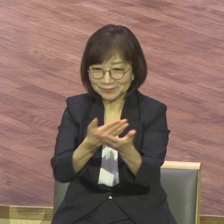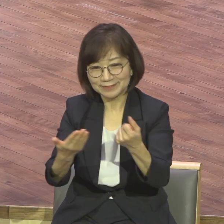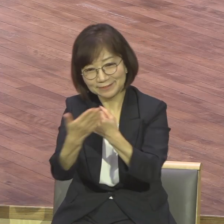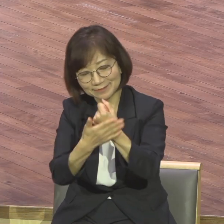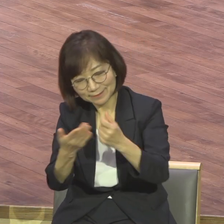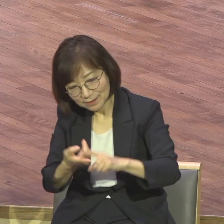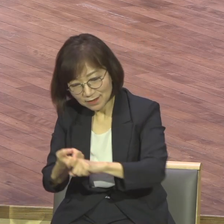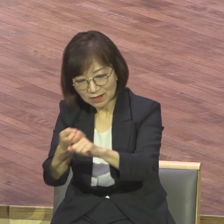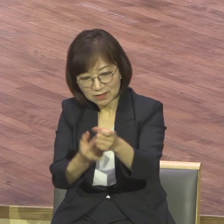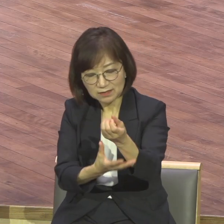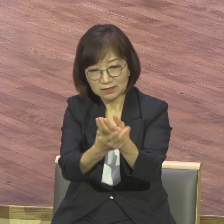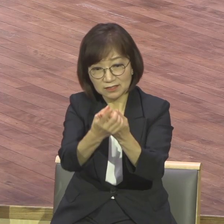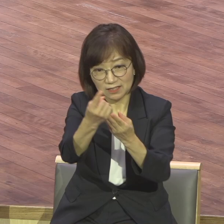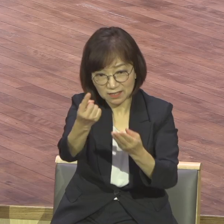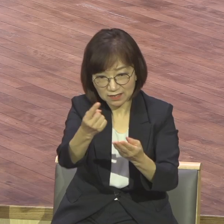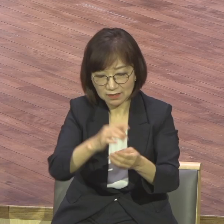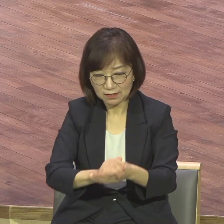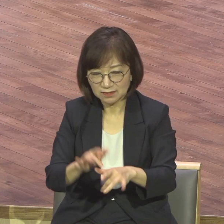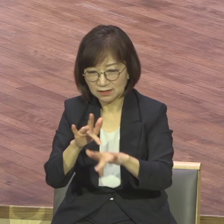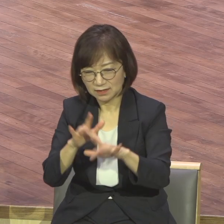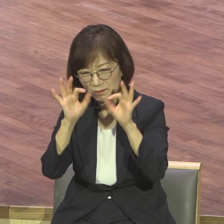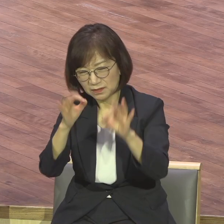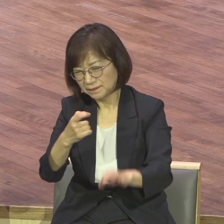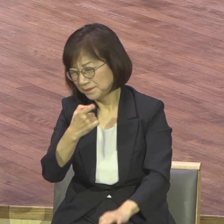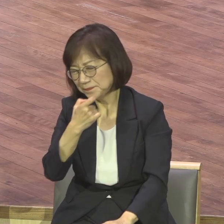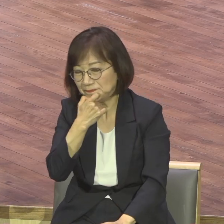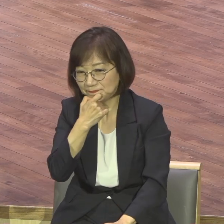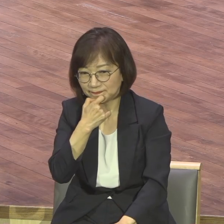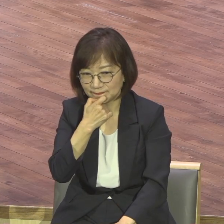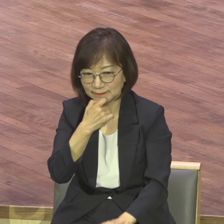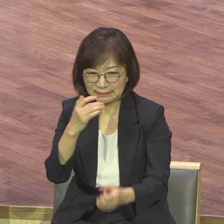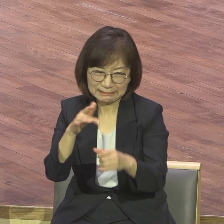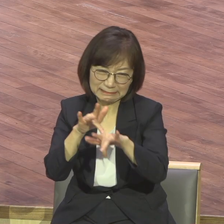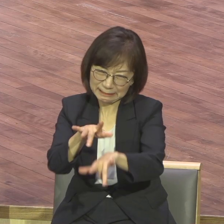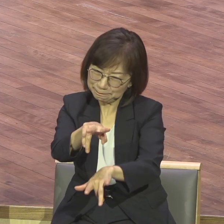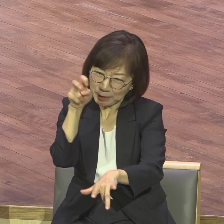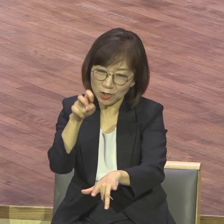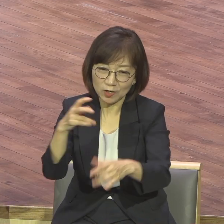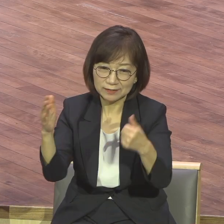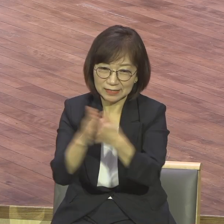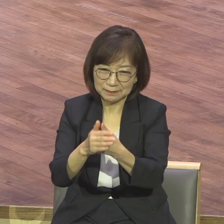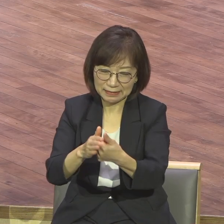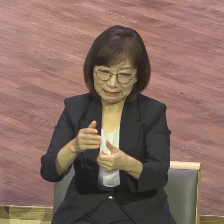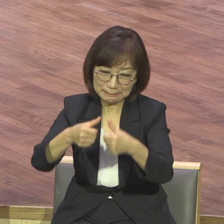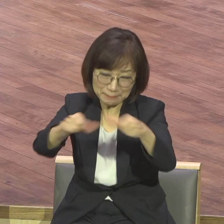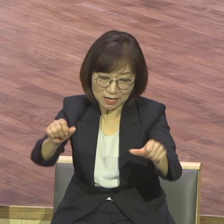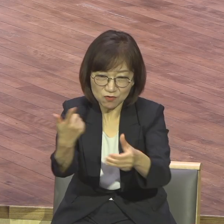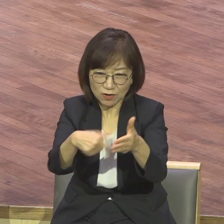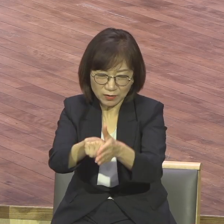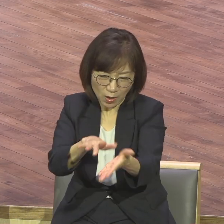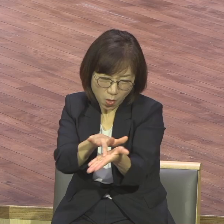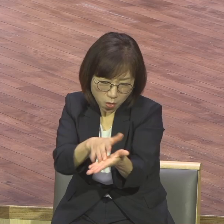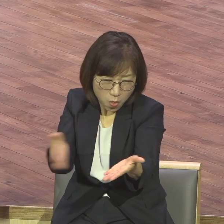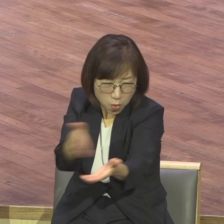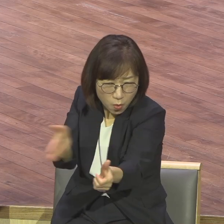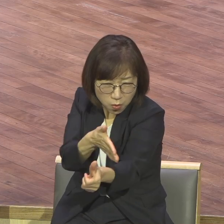공동체 이런 이걸 가장 싫어합니다 그래서 사단은 어떻게든지 깨요 깨야 돼요 갈림도 깨야 돼요